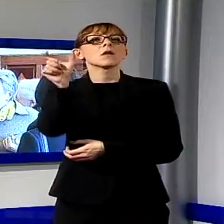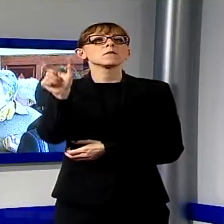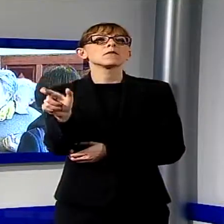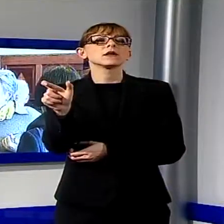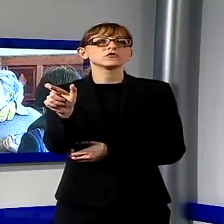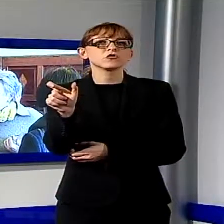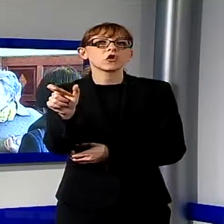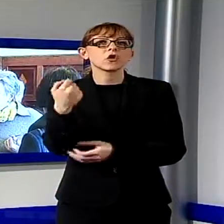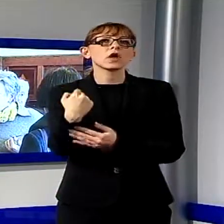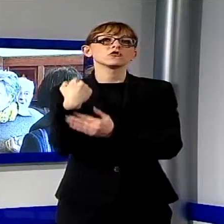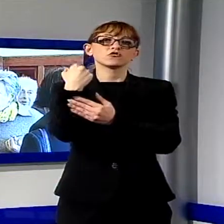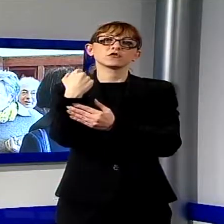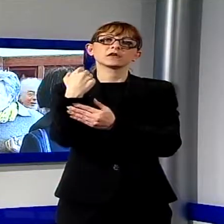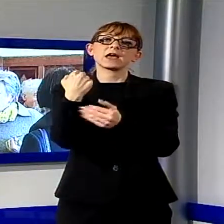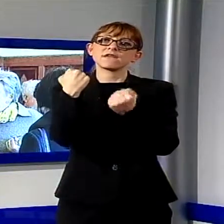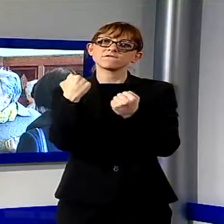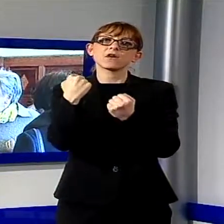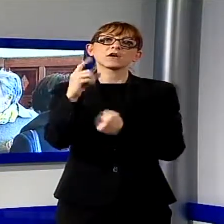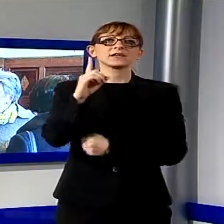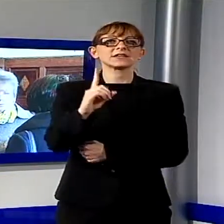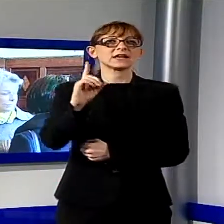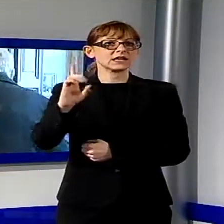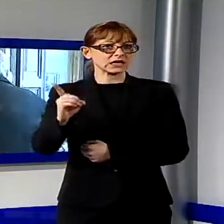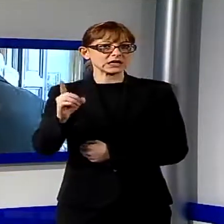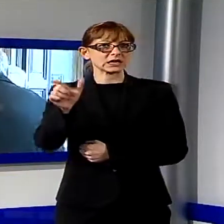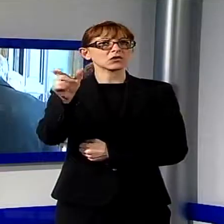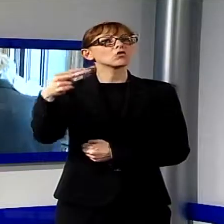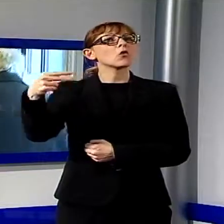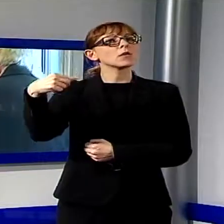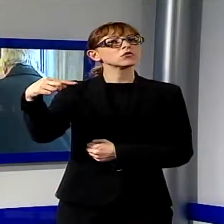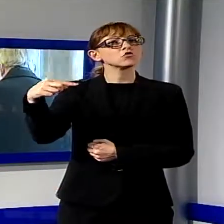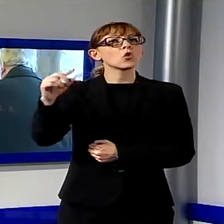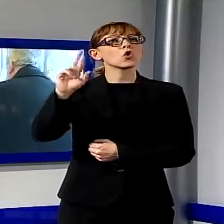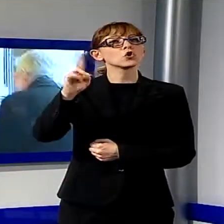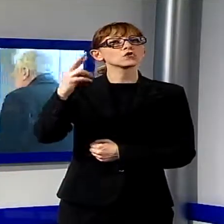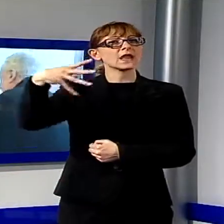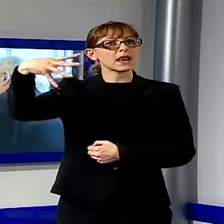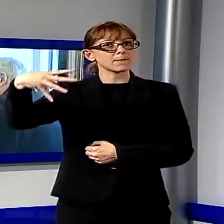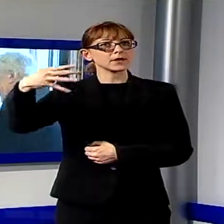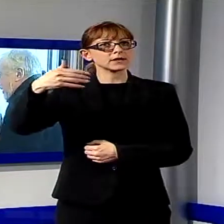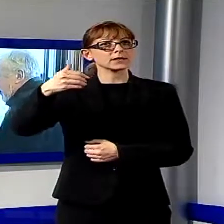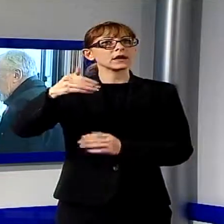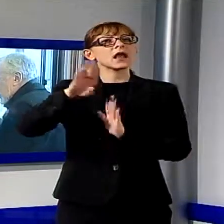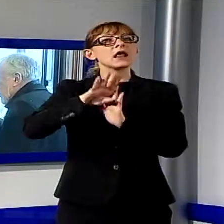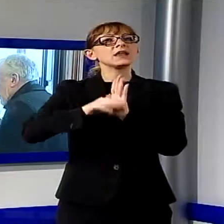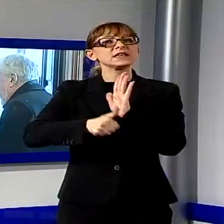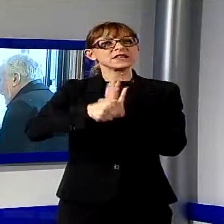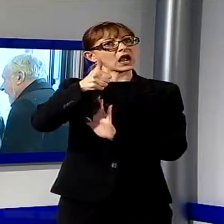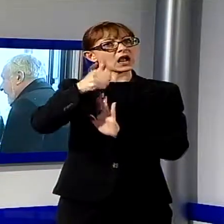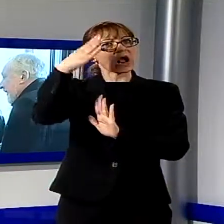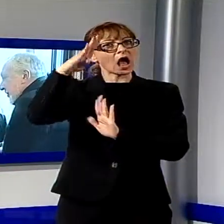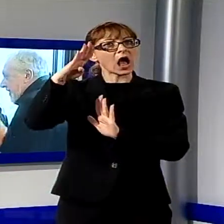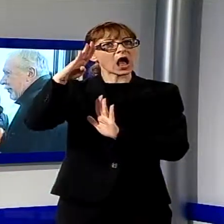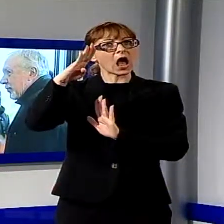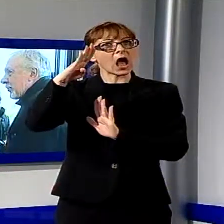questa prima fase della sua candidatura, ovvero Rossella Martina, capolista della lista civica Viareggio Tornerai Bellissima, all